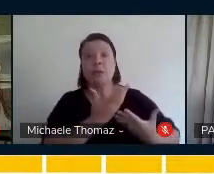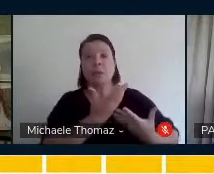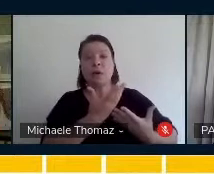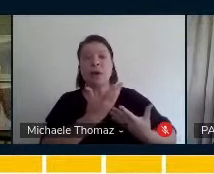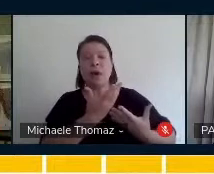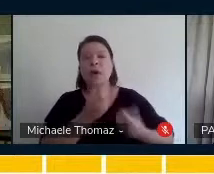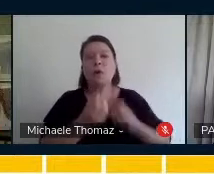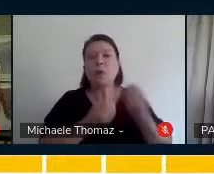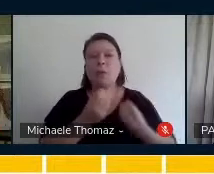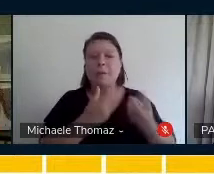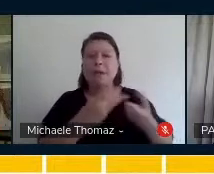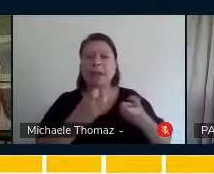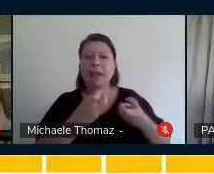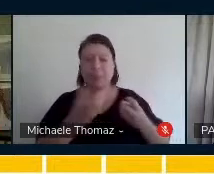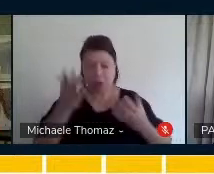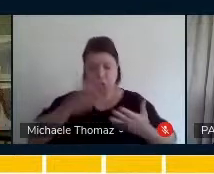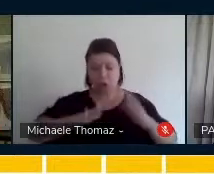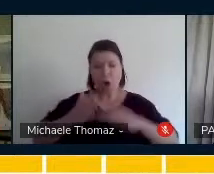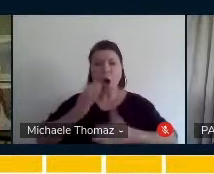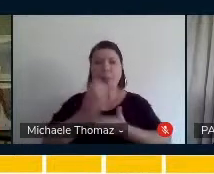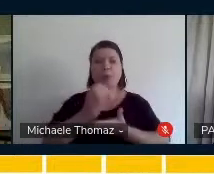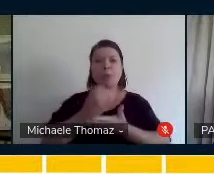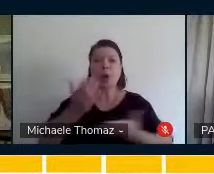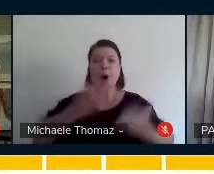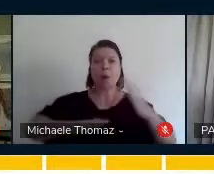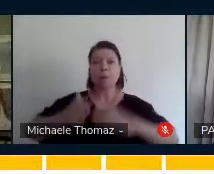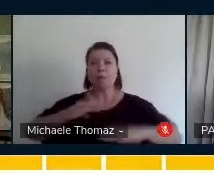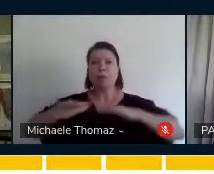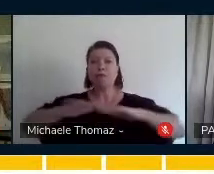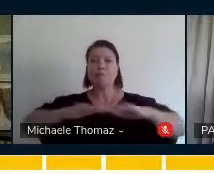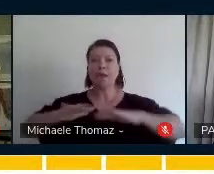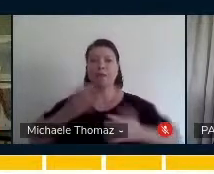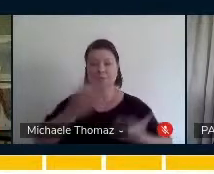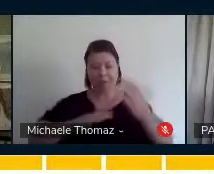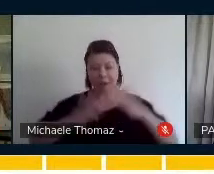percebia que a sua musicalidade tinha sido desenvolvida.